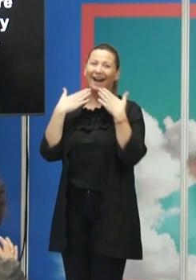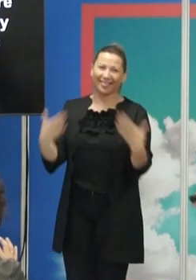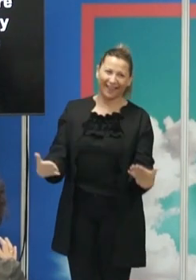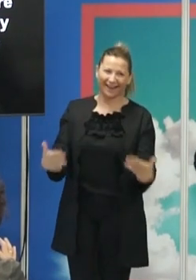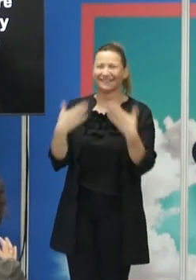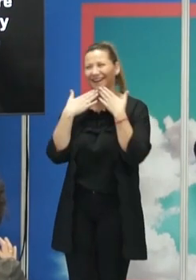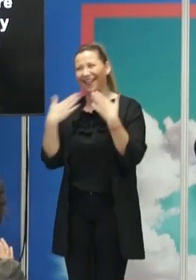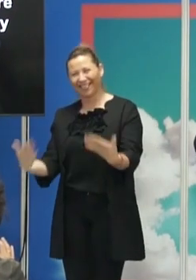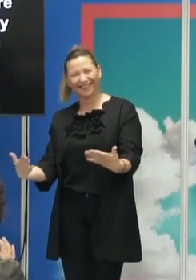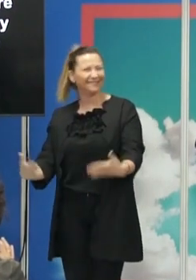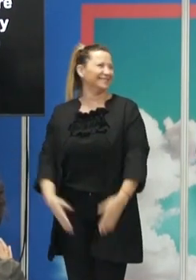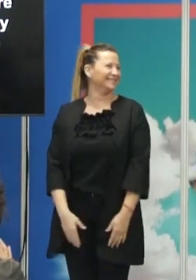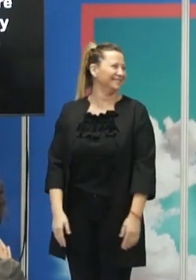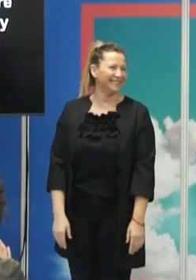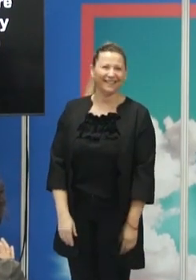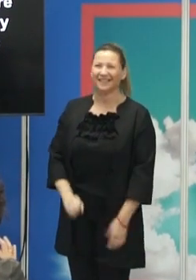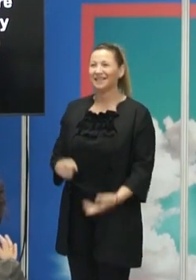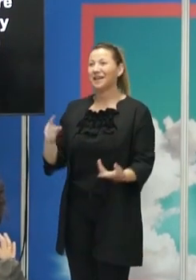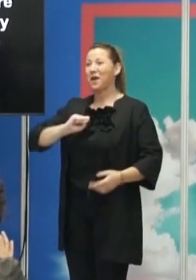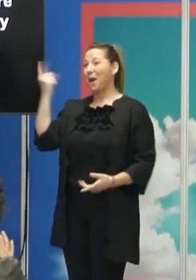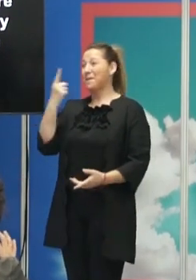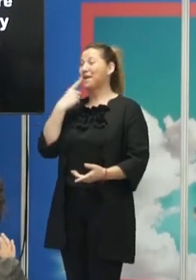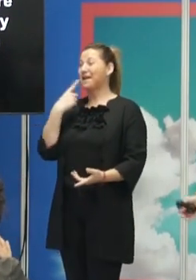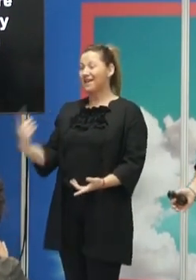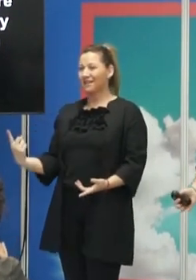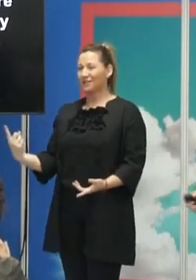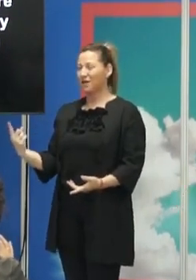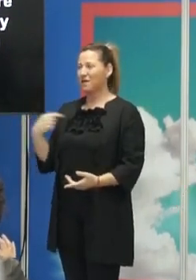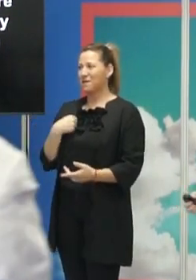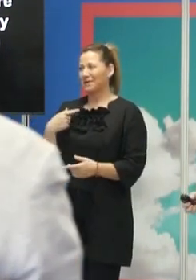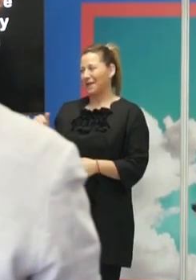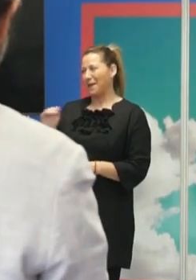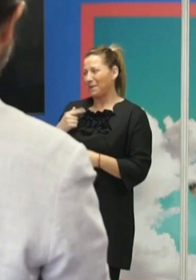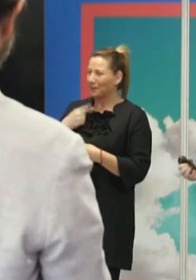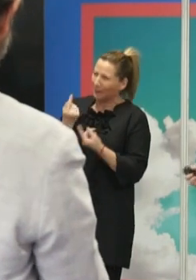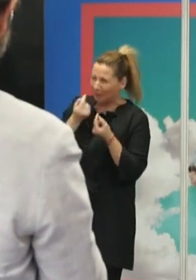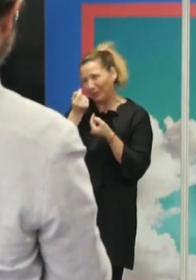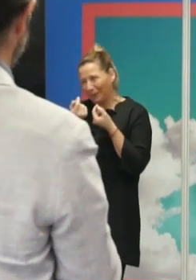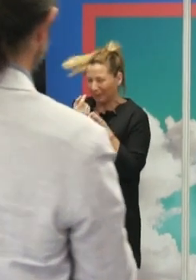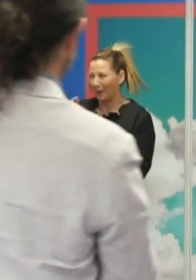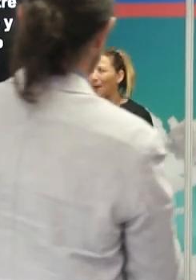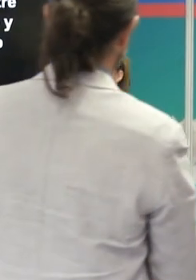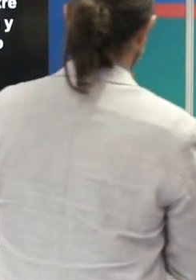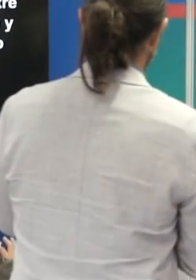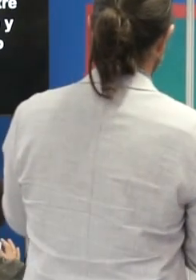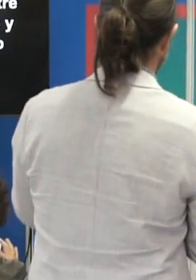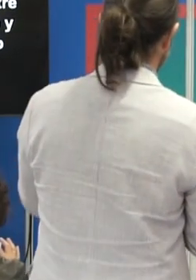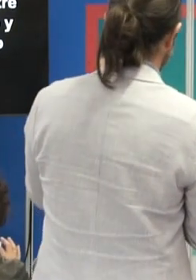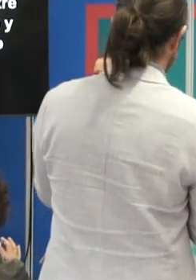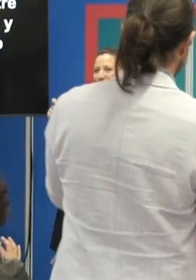Que lo primero que le he dicho es, vamos a ser un poco malos y vamos a poner unas palabras un poco complicadas, como